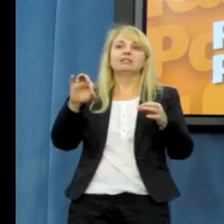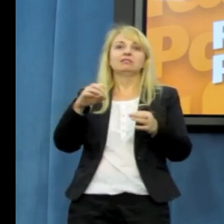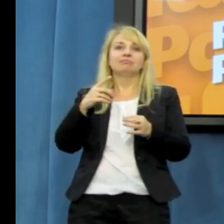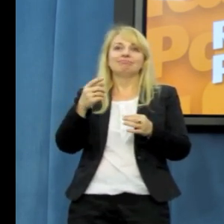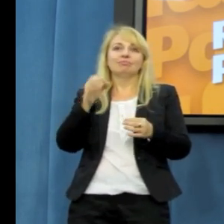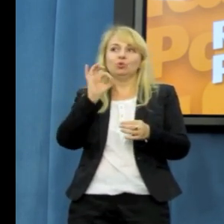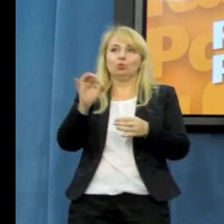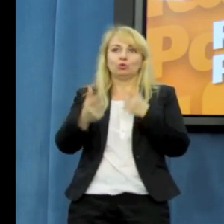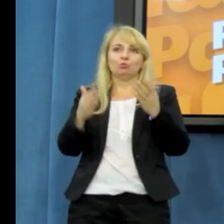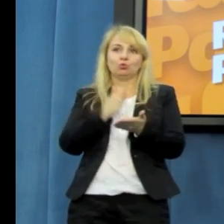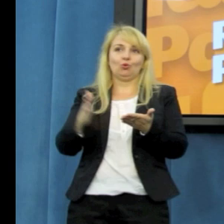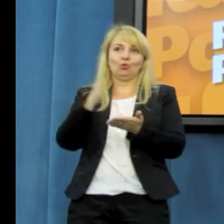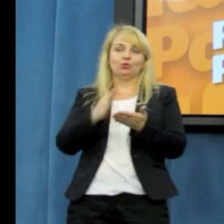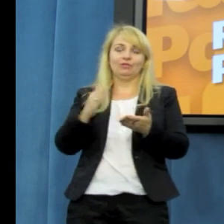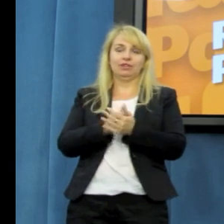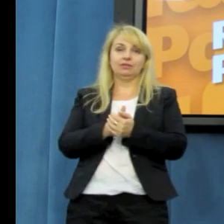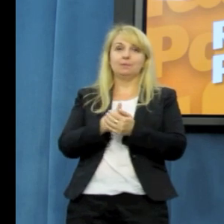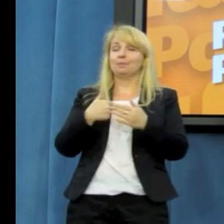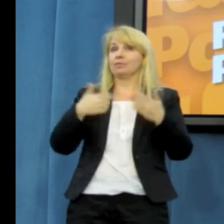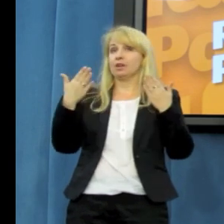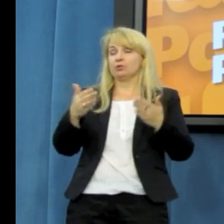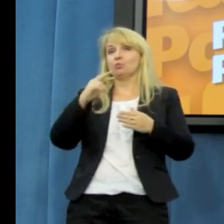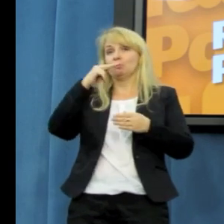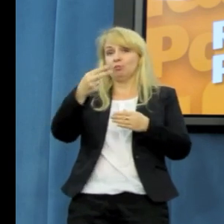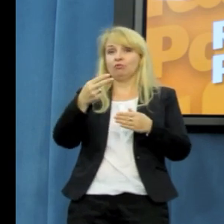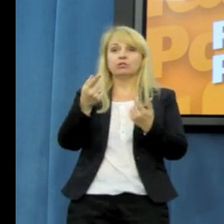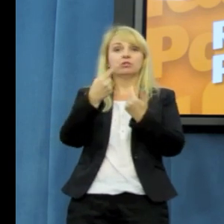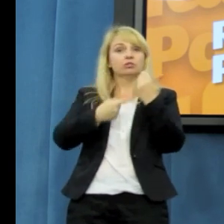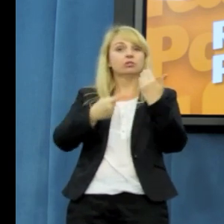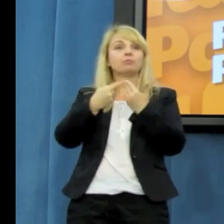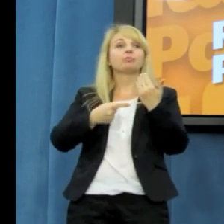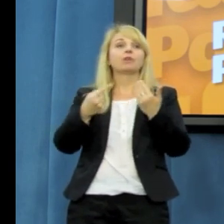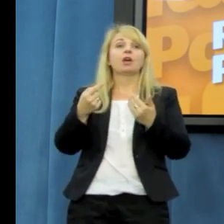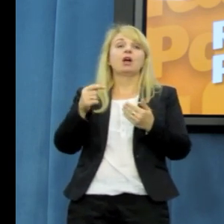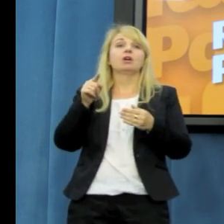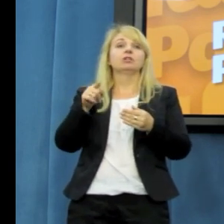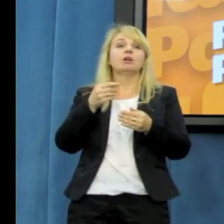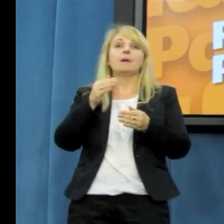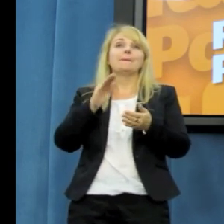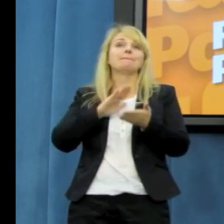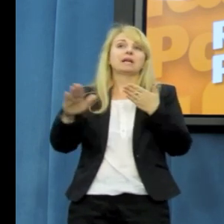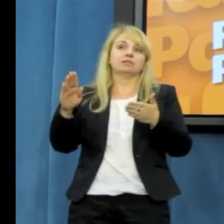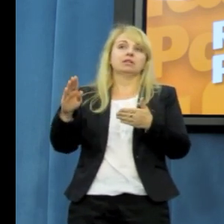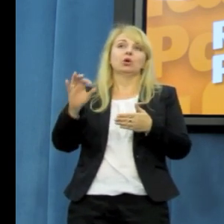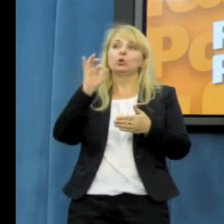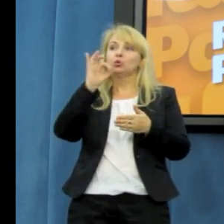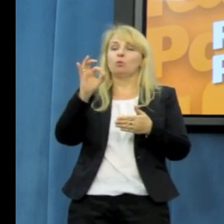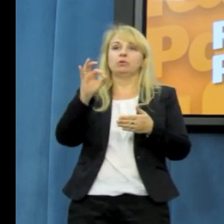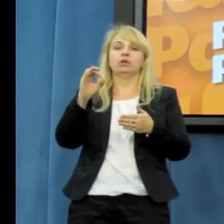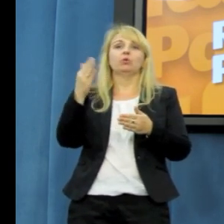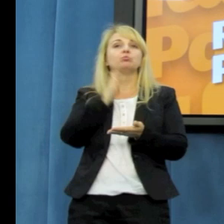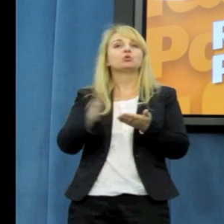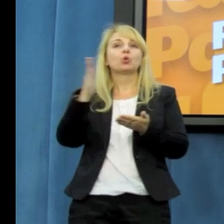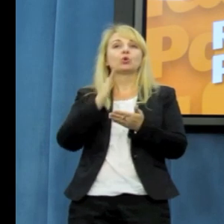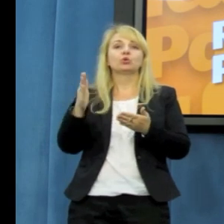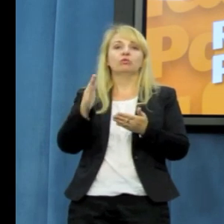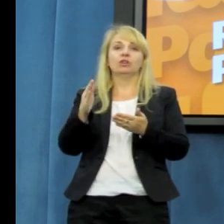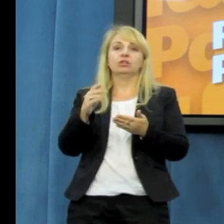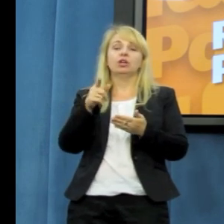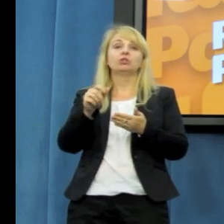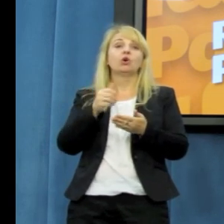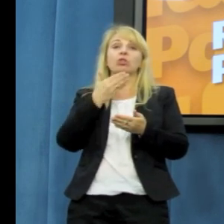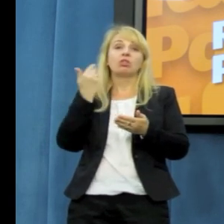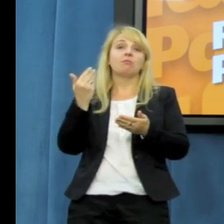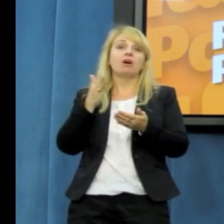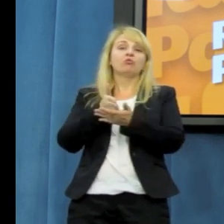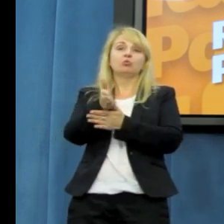Tutaj chciałbym wymienić kilka rzeczy, które nie miały wpływu na bezpieczeństwo i zagrożenie życia mieszkańców Warszawy.